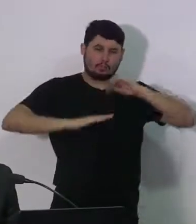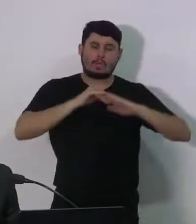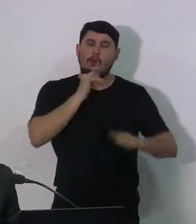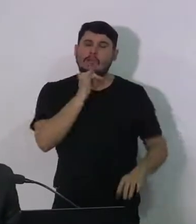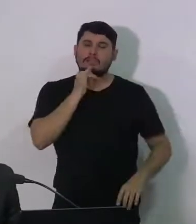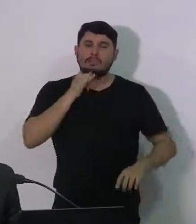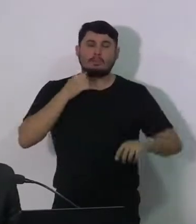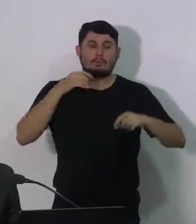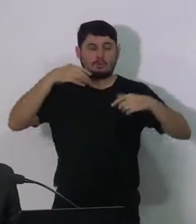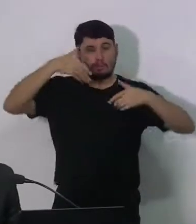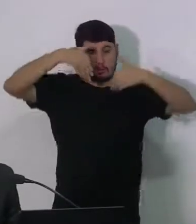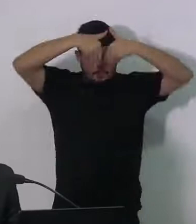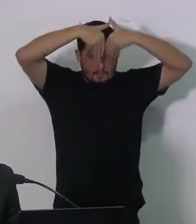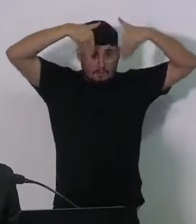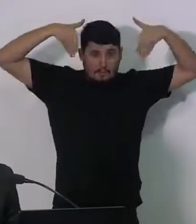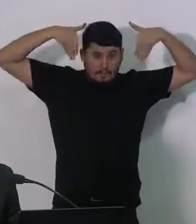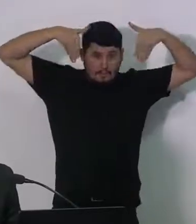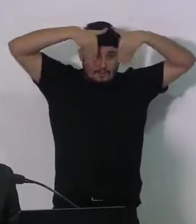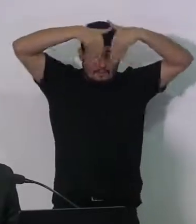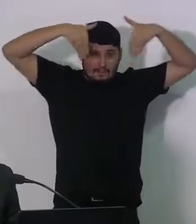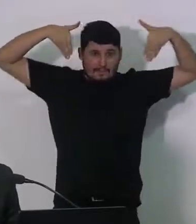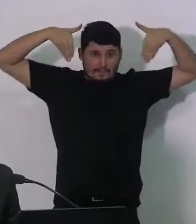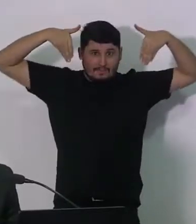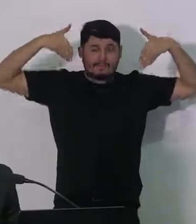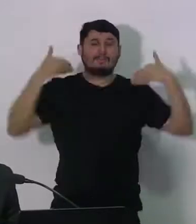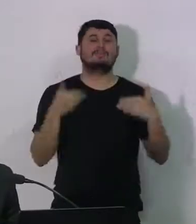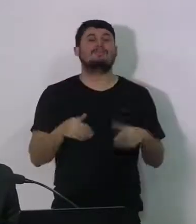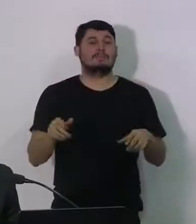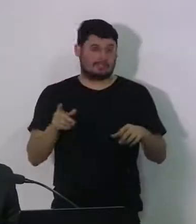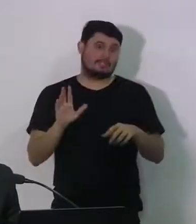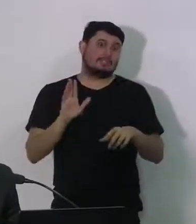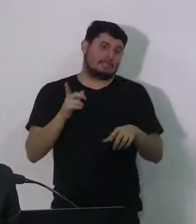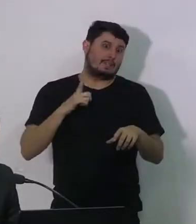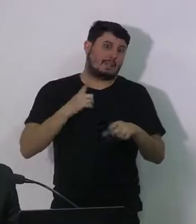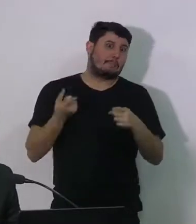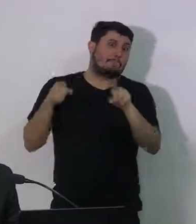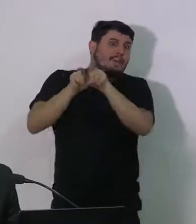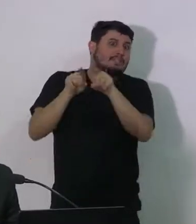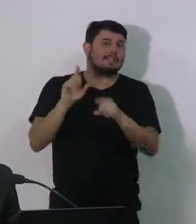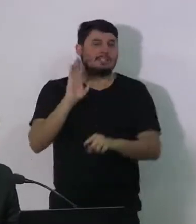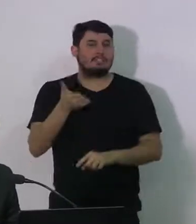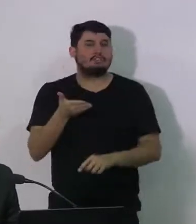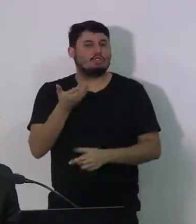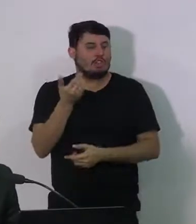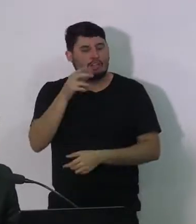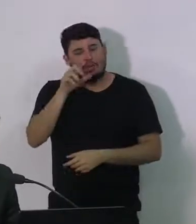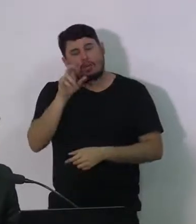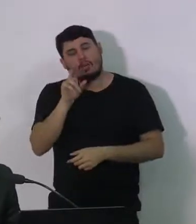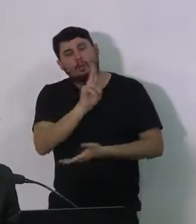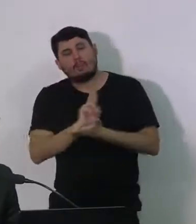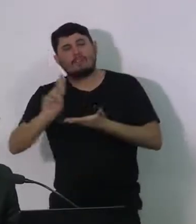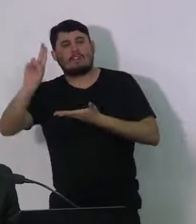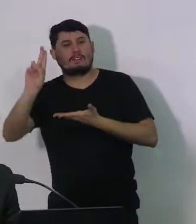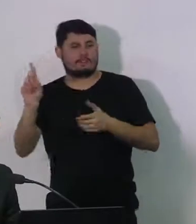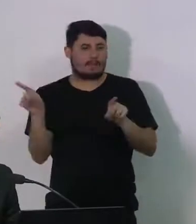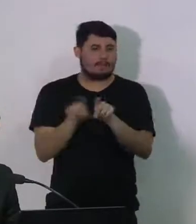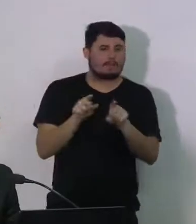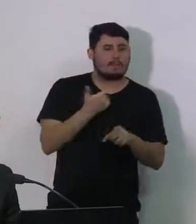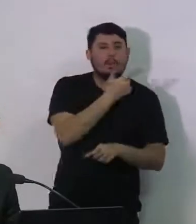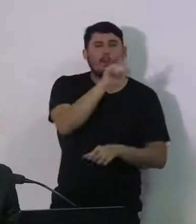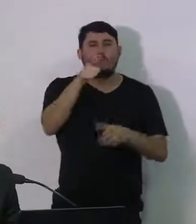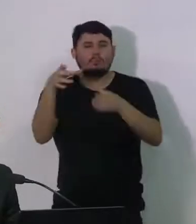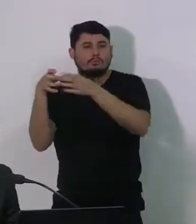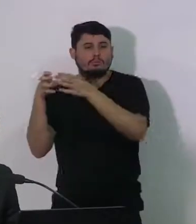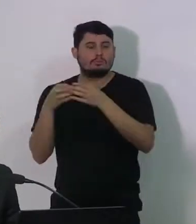proteção de acepato na frente, junto com a Universidade Federal, o Armazém da Criatividade, o SENAI, nós vamos conseguir entregar as